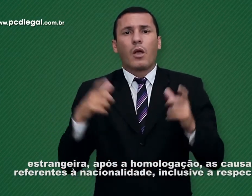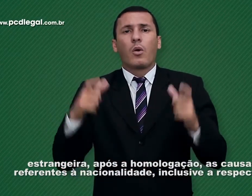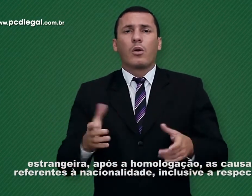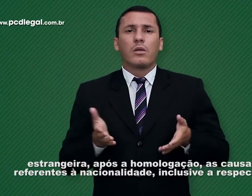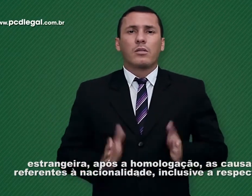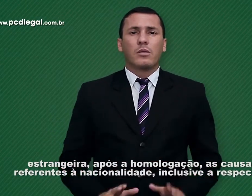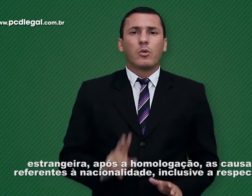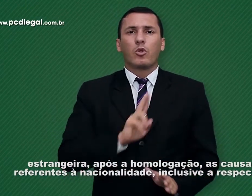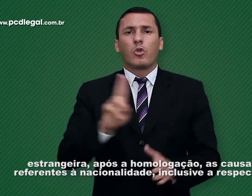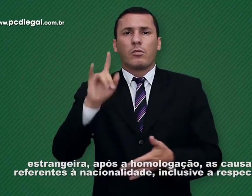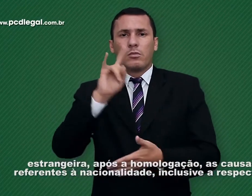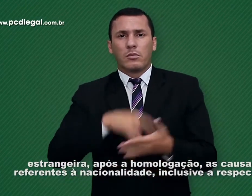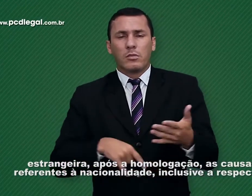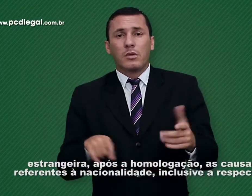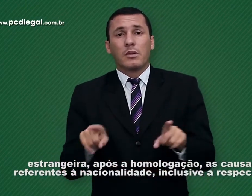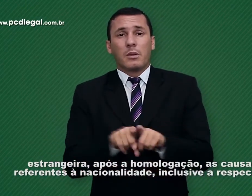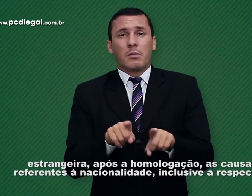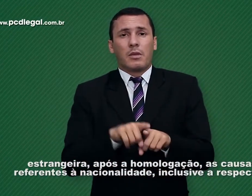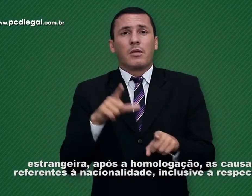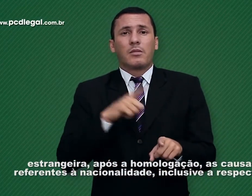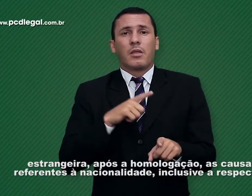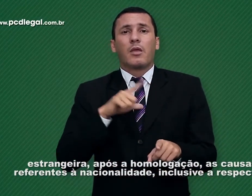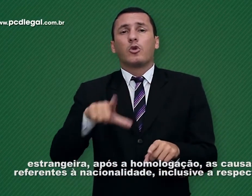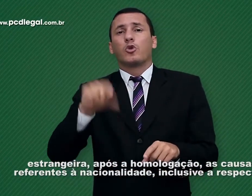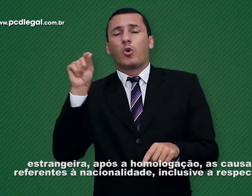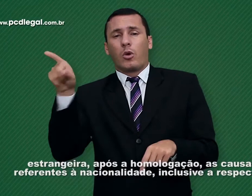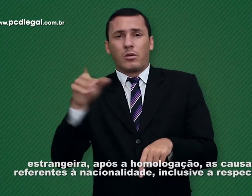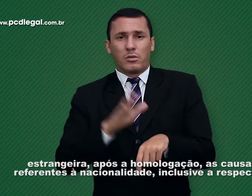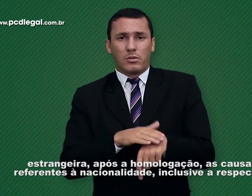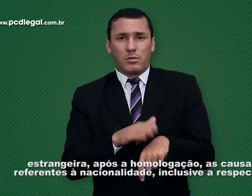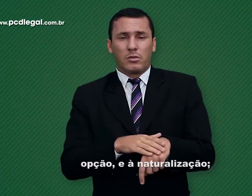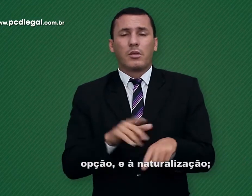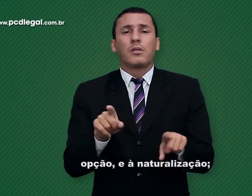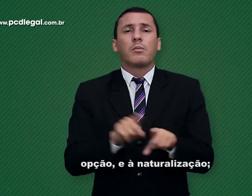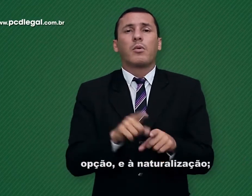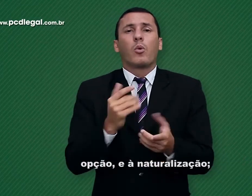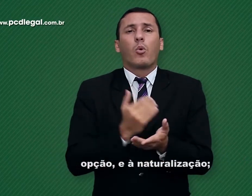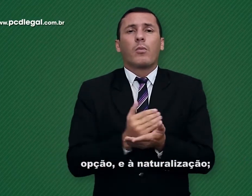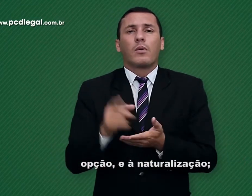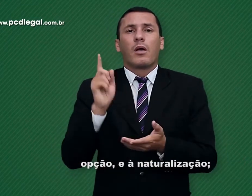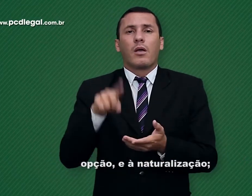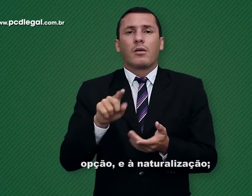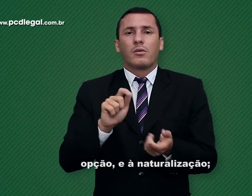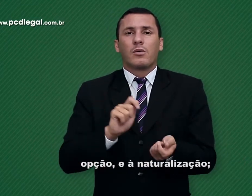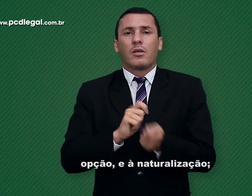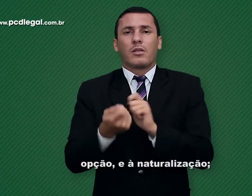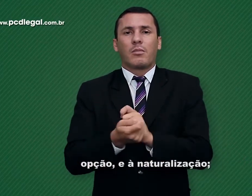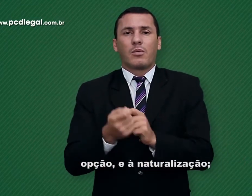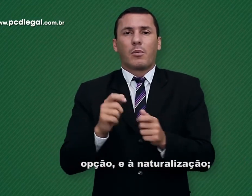referentes à nacionalidade, inclusive a respectiva opção e a naturalização.